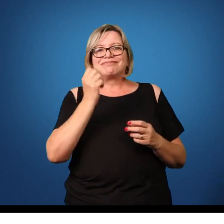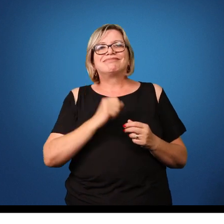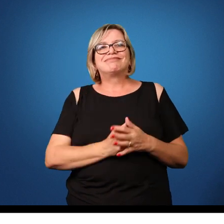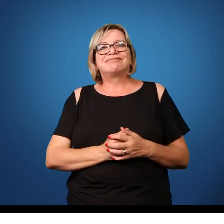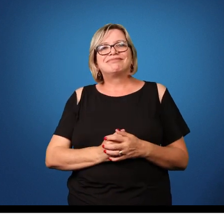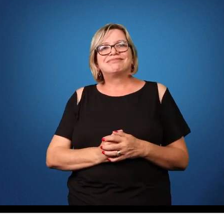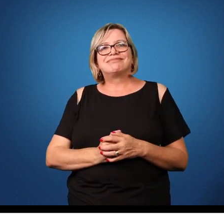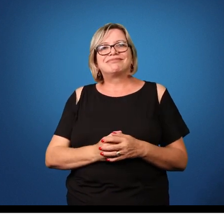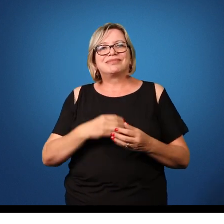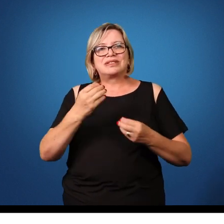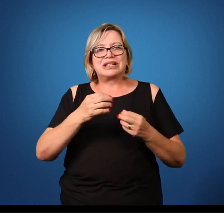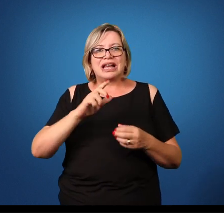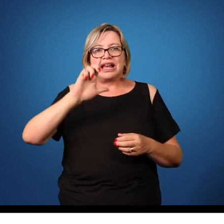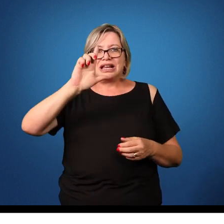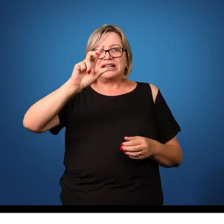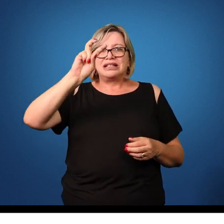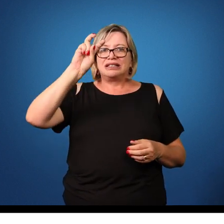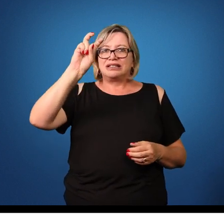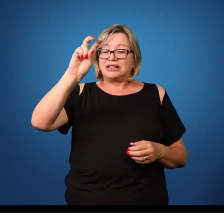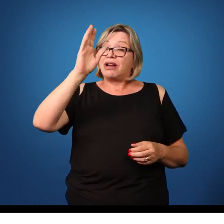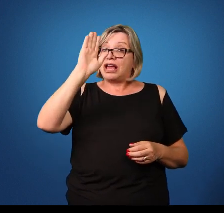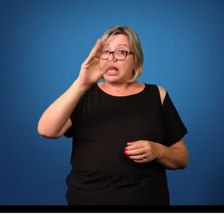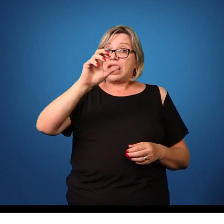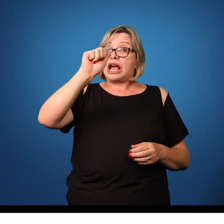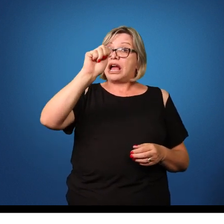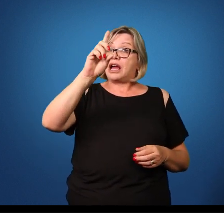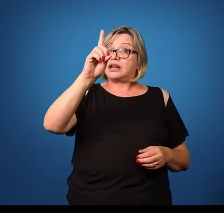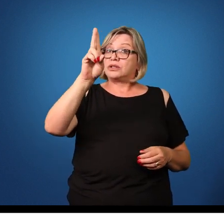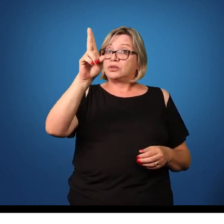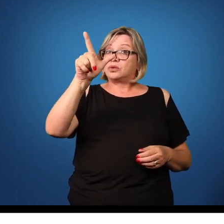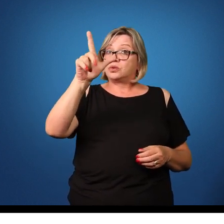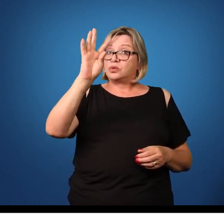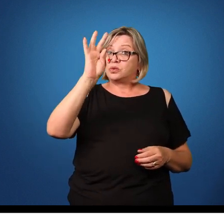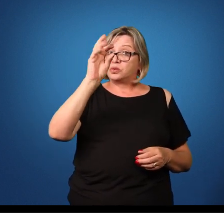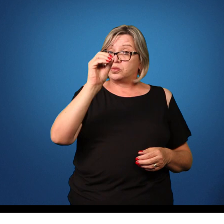Essa larva 5, ela é a fase adulta da Ascaris.